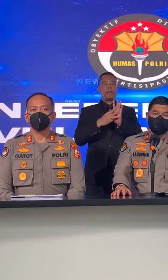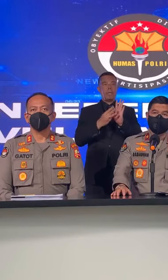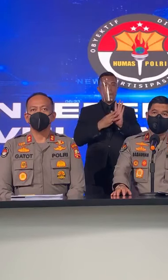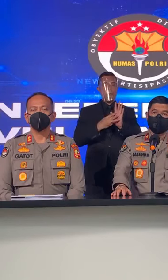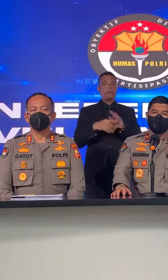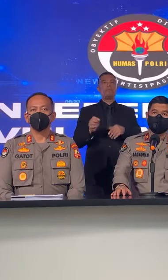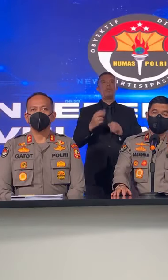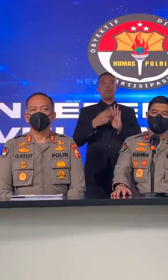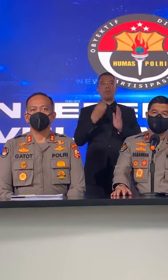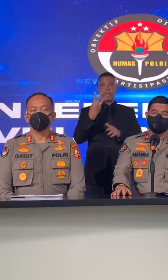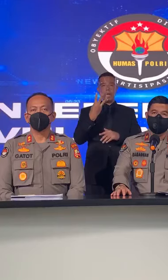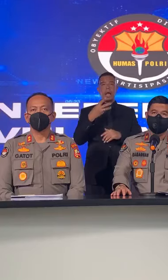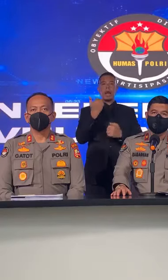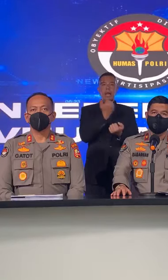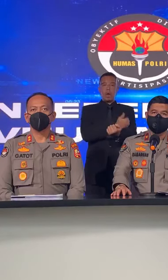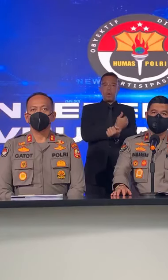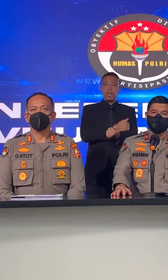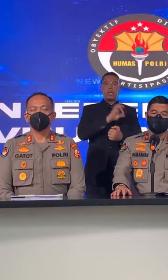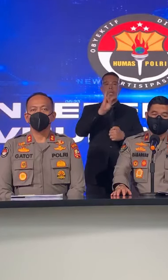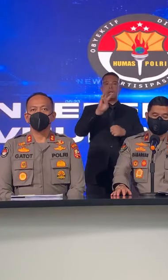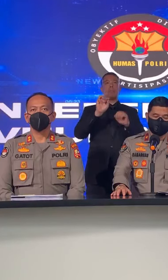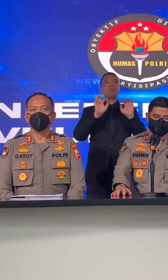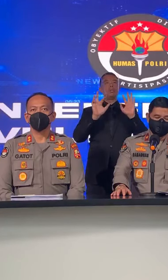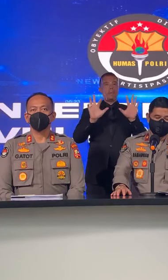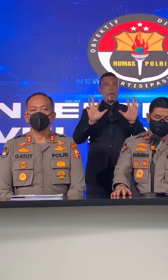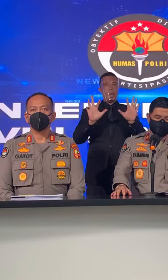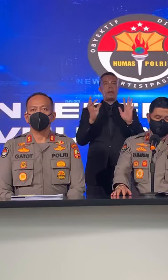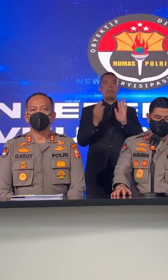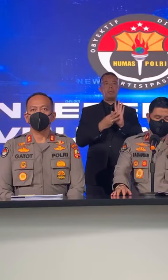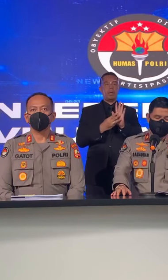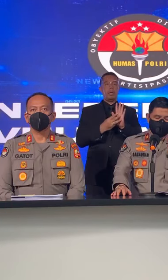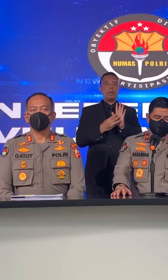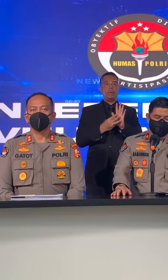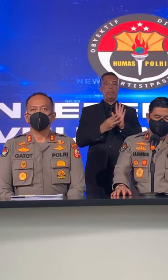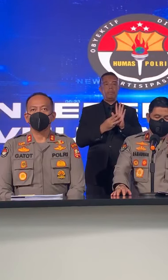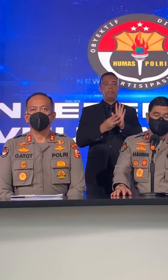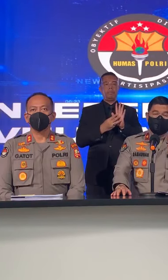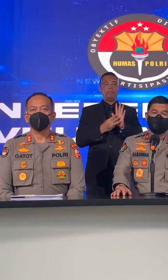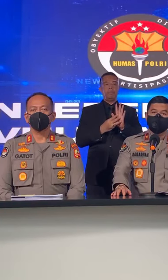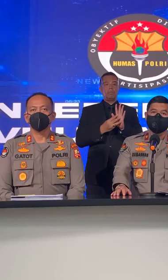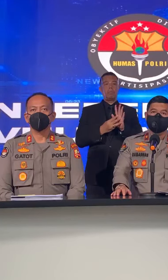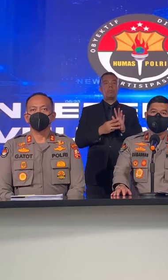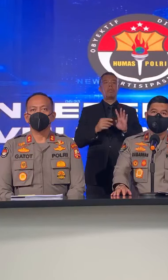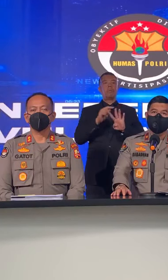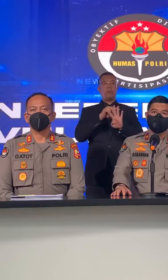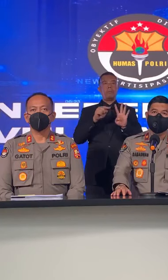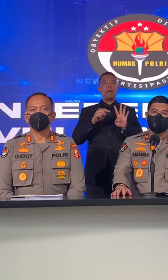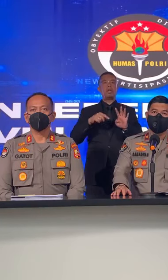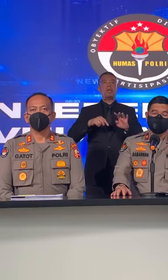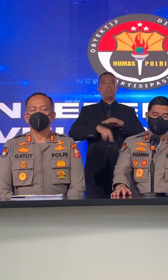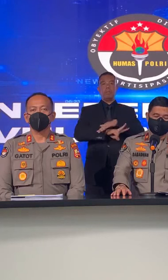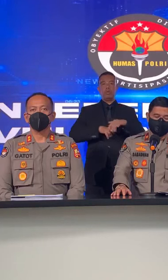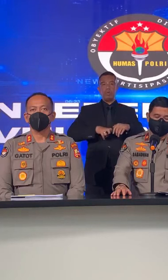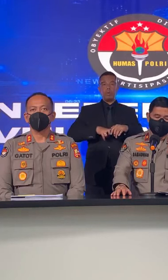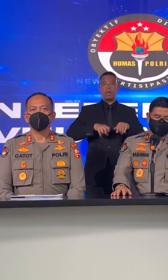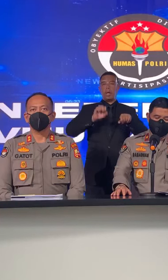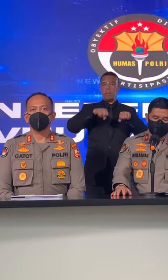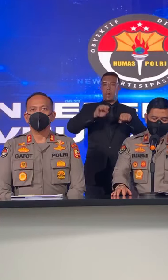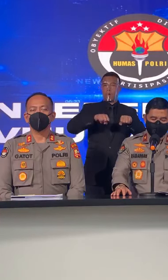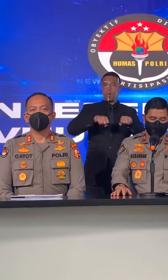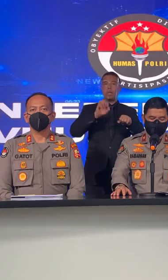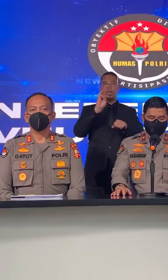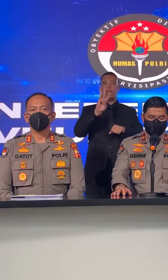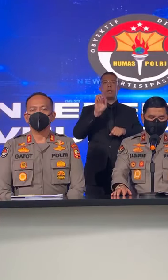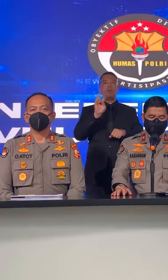Kemudian yang ketiga narkotika 39 kasus. Yang keempat curang mor R2 sebanyak